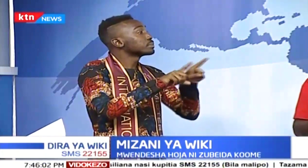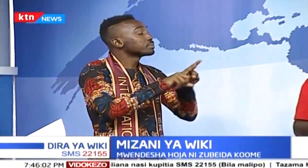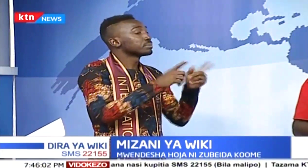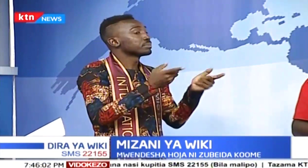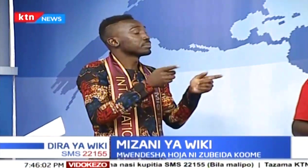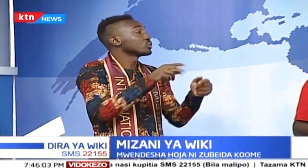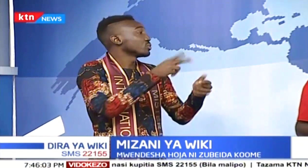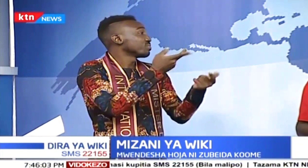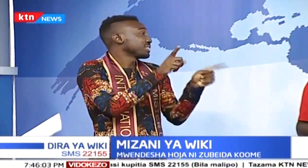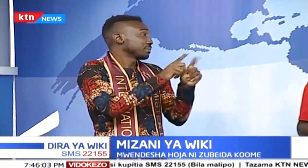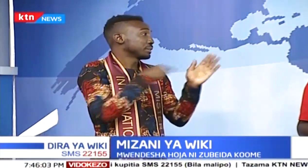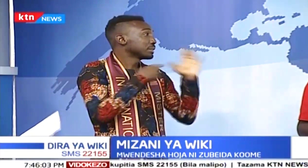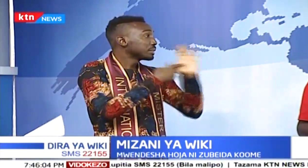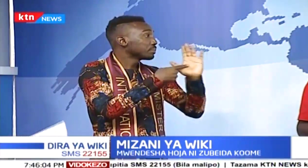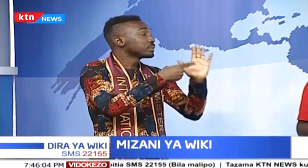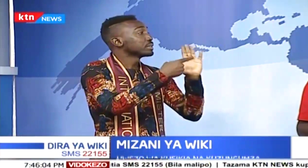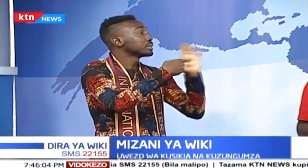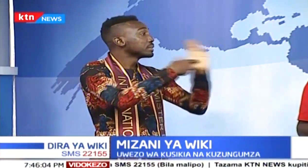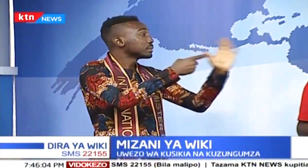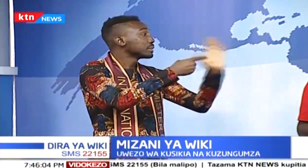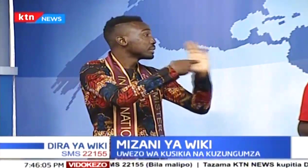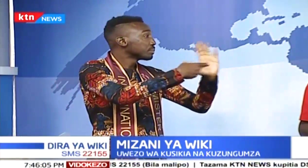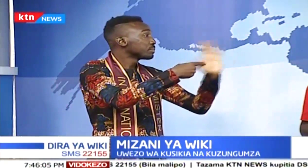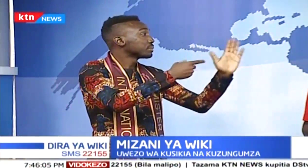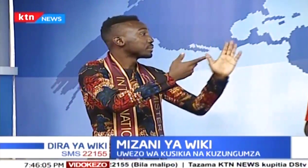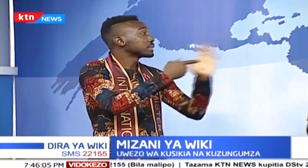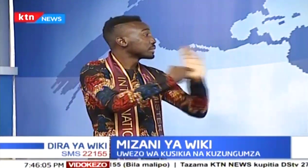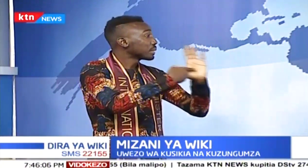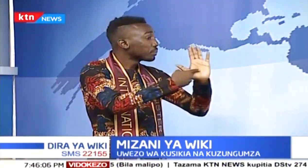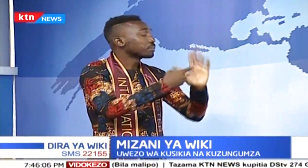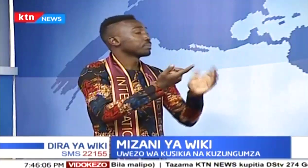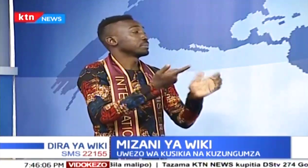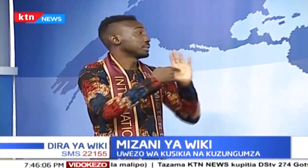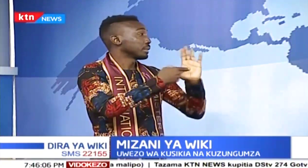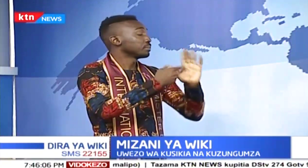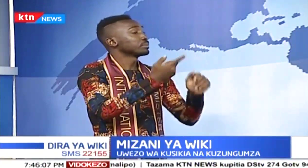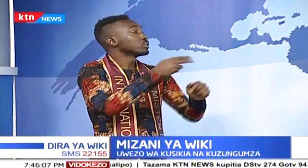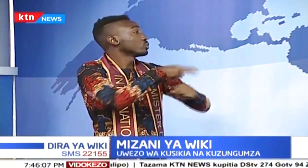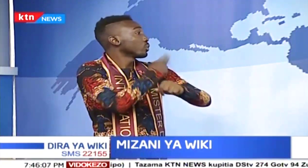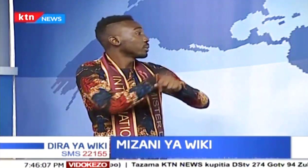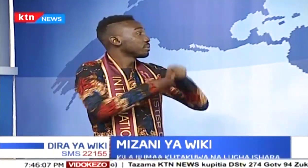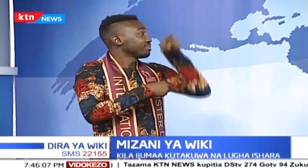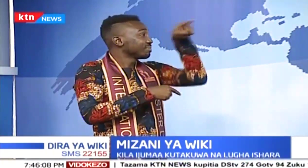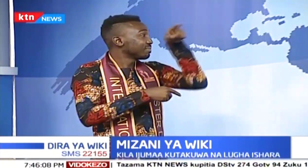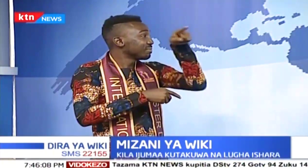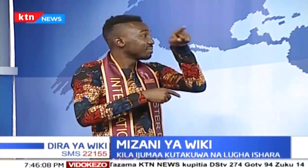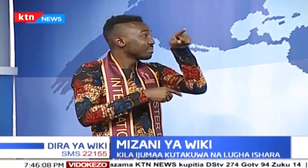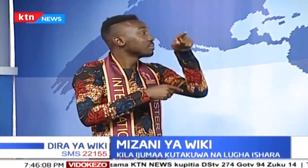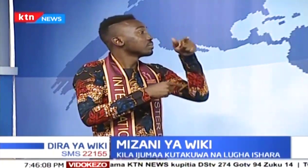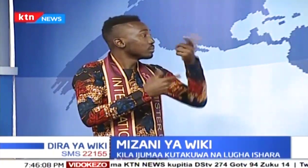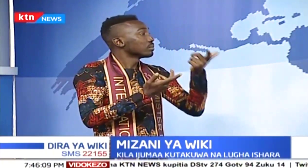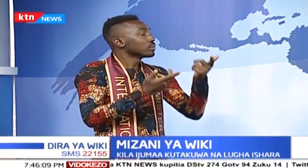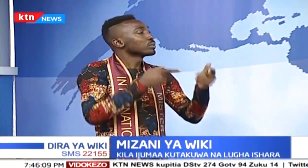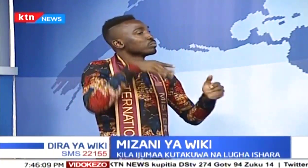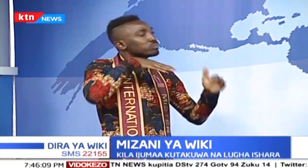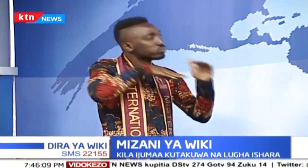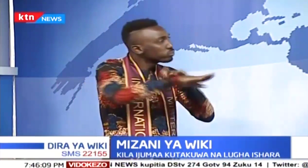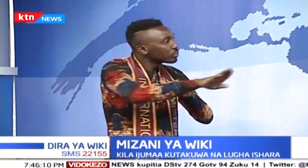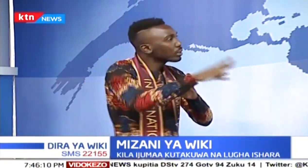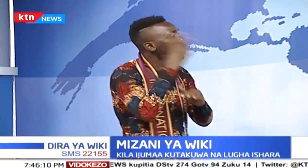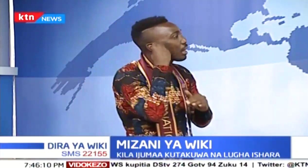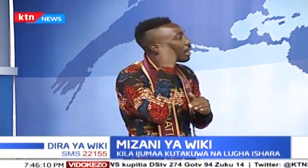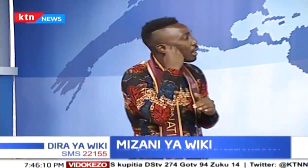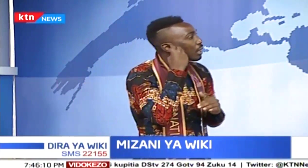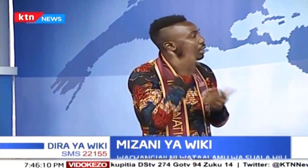hii ochangamoto ya kufundisha luga itatoka, kwa sababu, watuweza kufundisha vizuri. Kwa mfano, ukienda katika